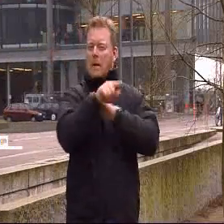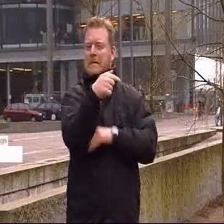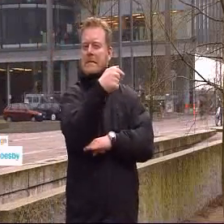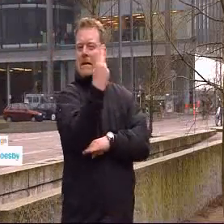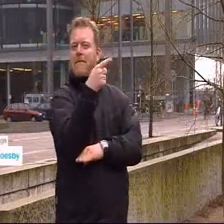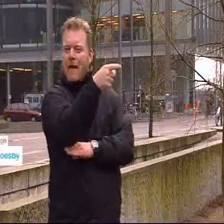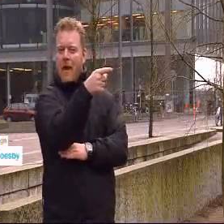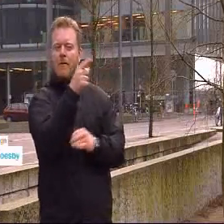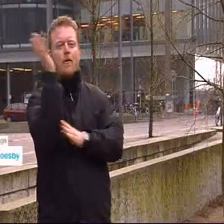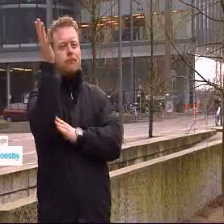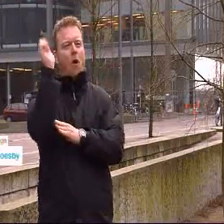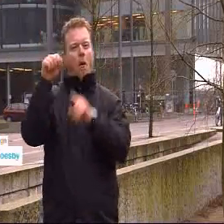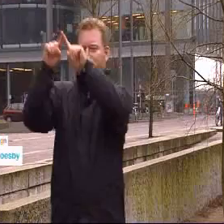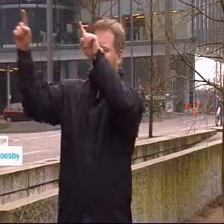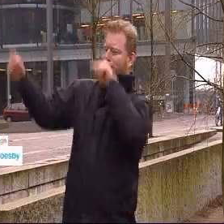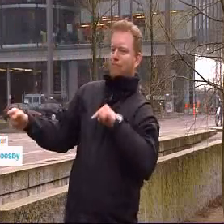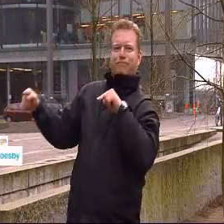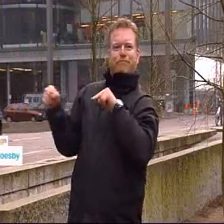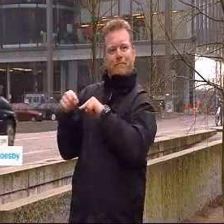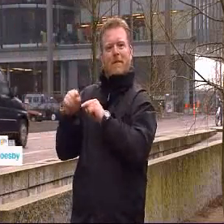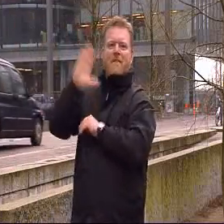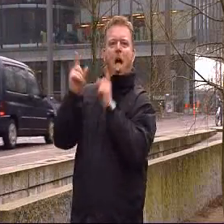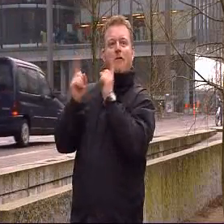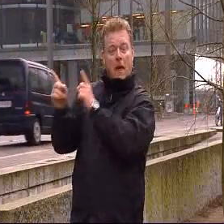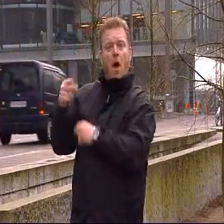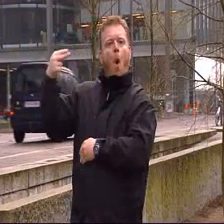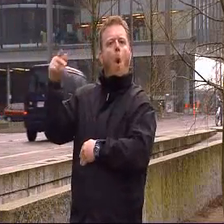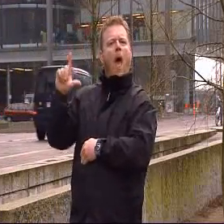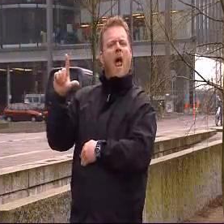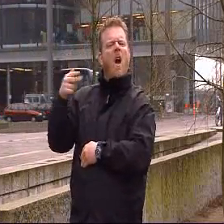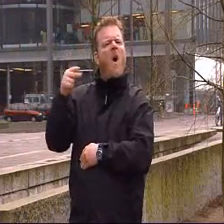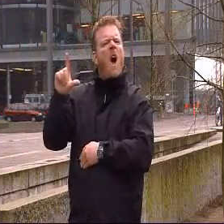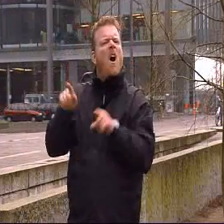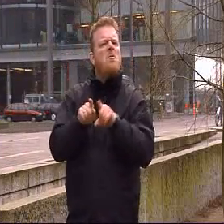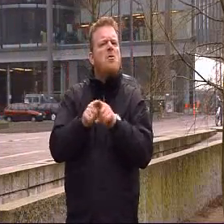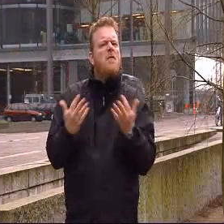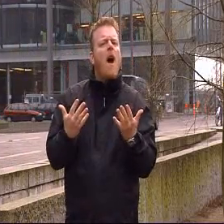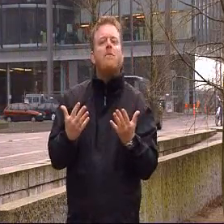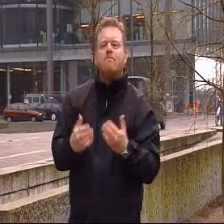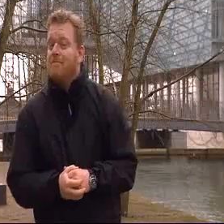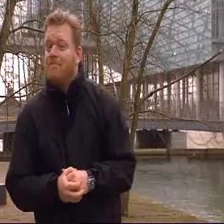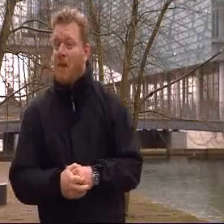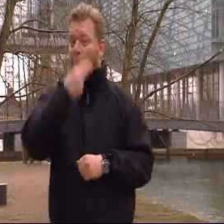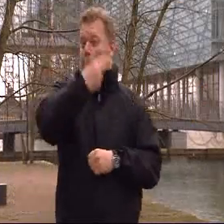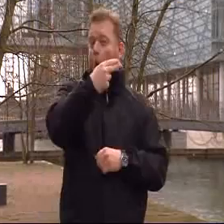på tv fortæller om vejret, så ser du ofte bogstaverne H og L på kortet. Men hvad betyder de egentlig? H